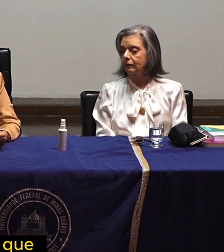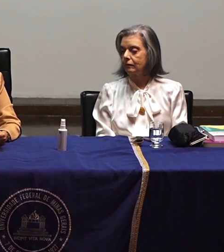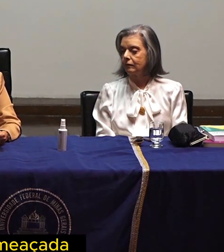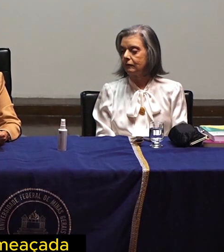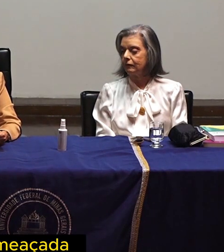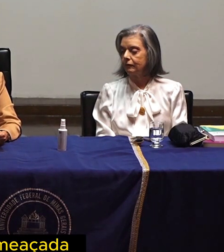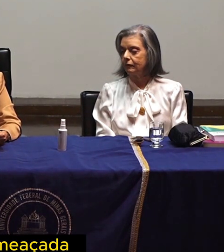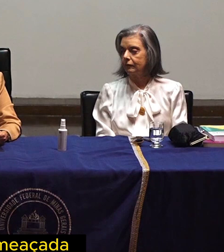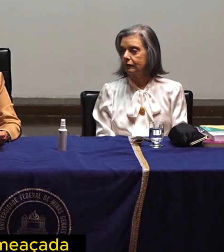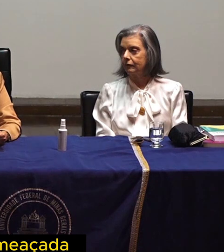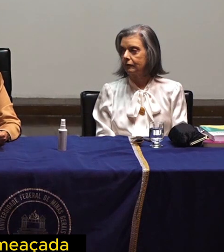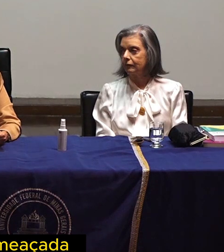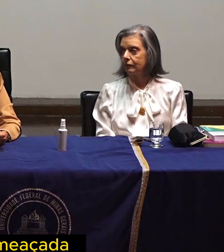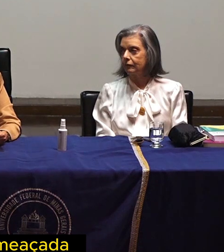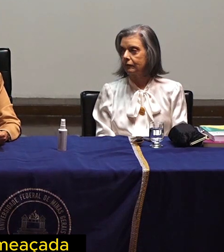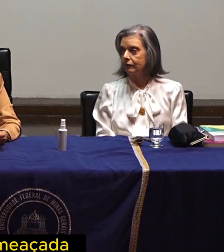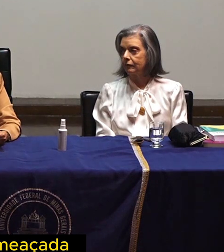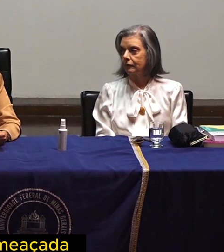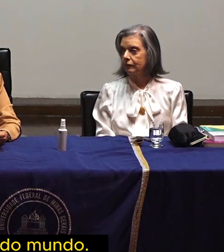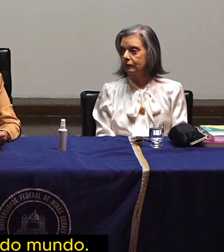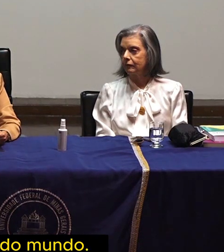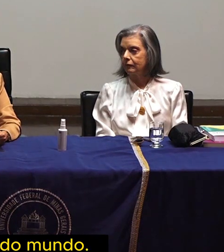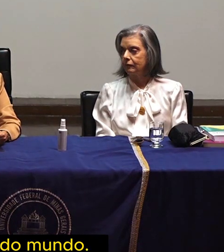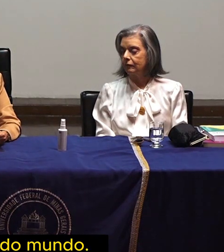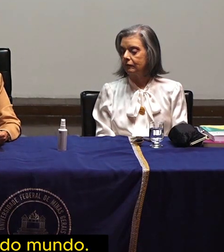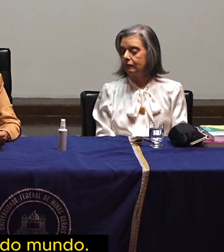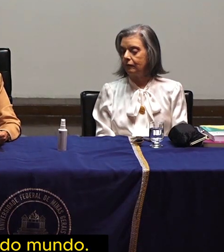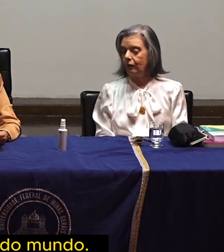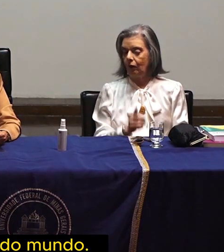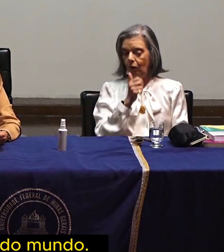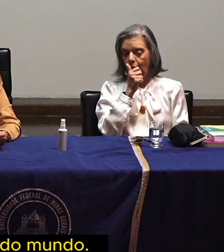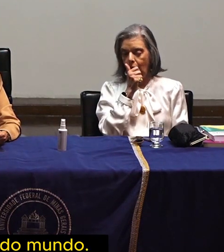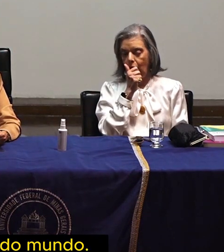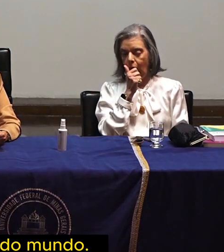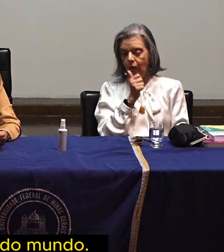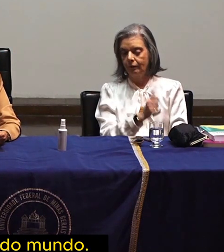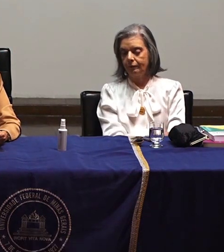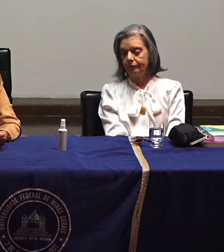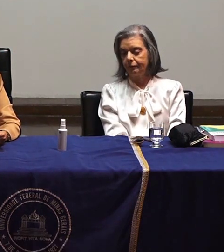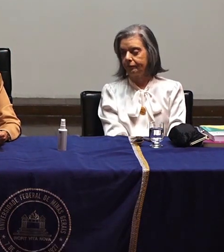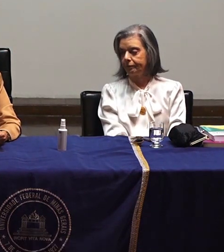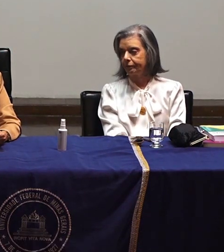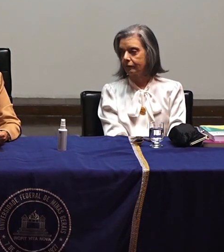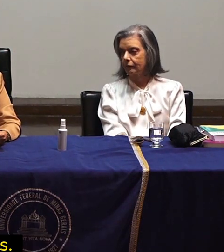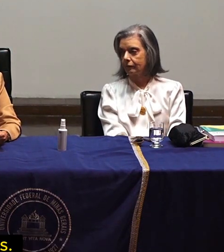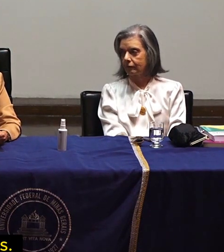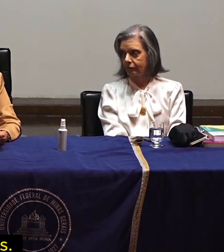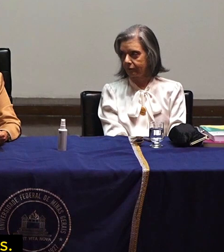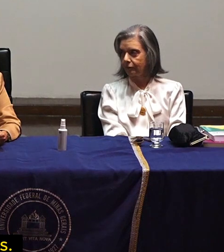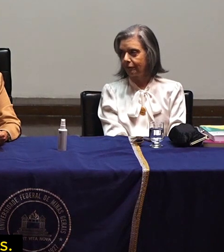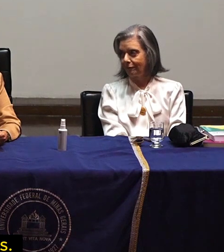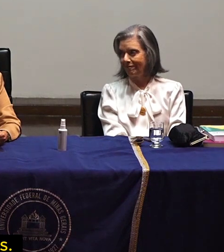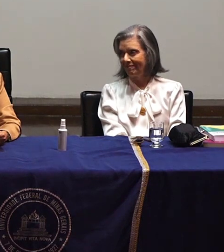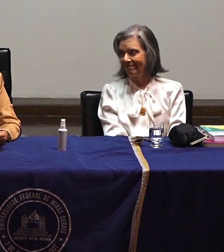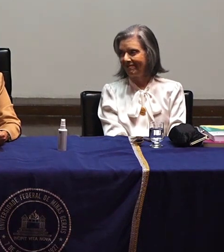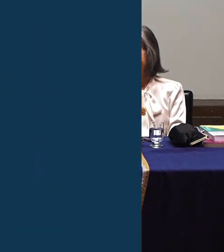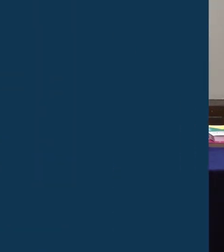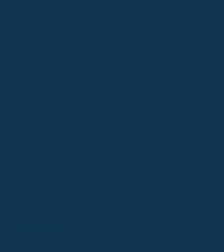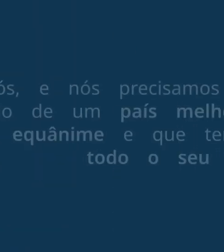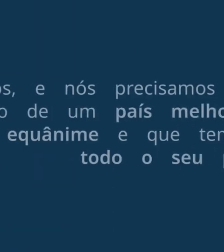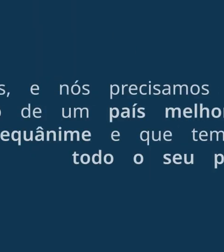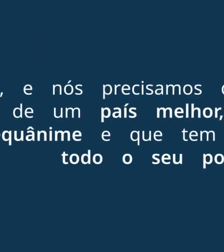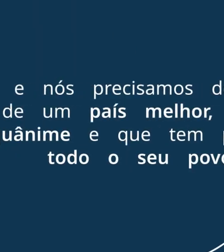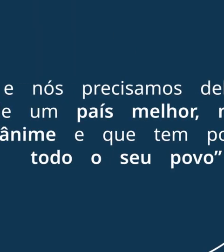momento em que ela se encontra ainda ameaçada, aqui em diversas partes do mundo. Ela precisa de nós, a